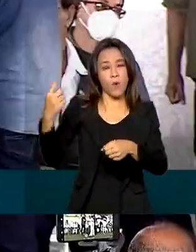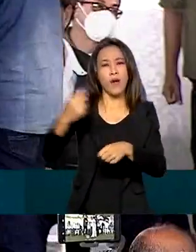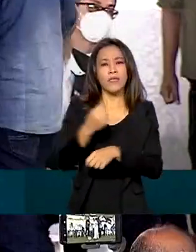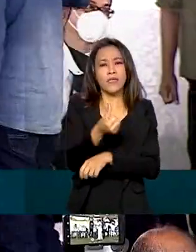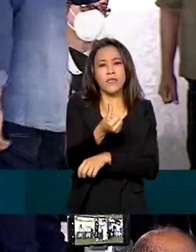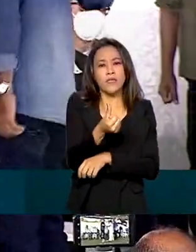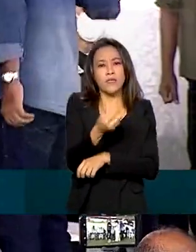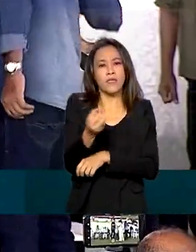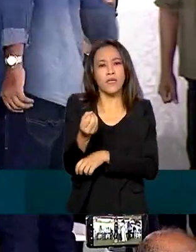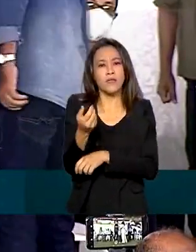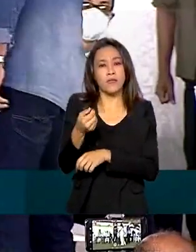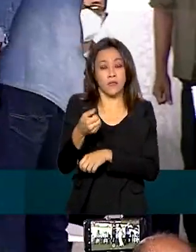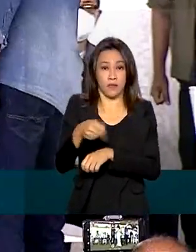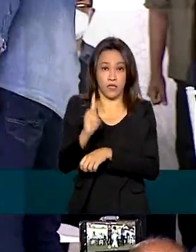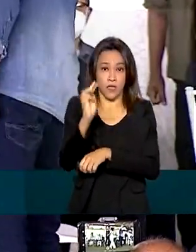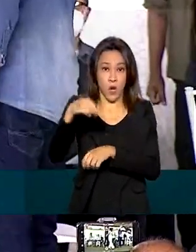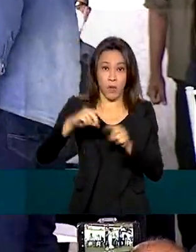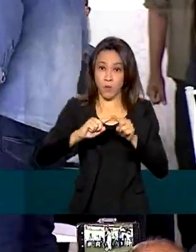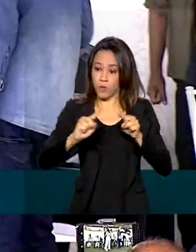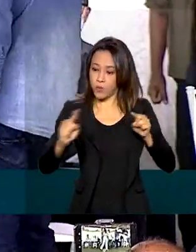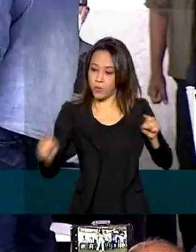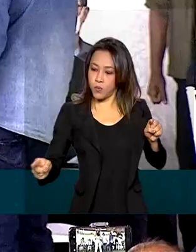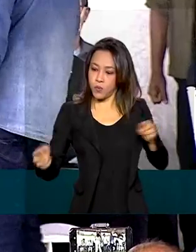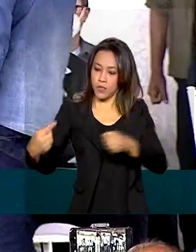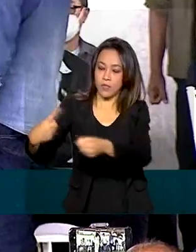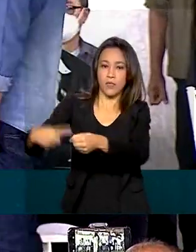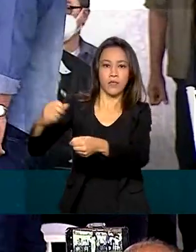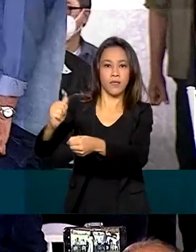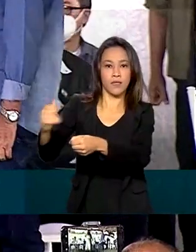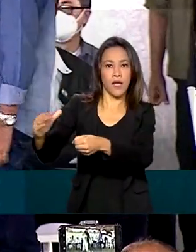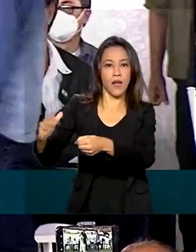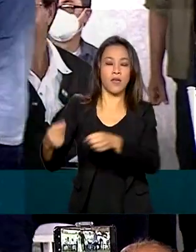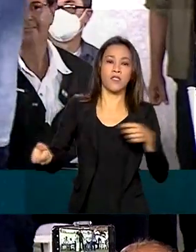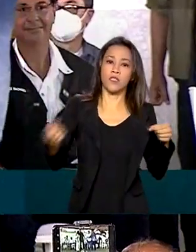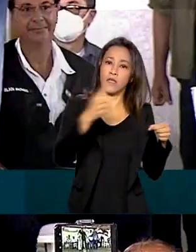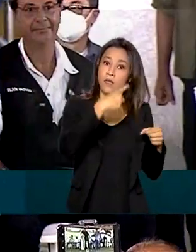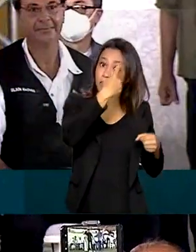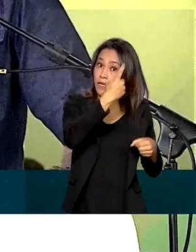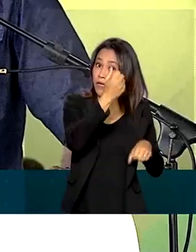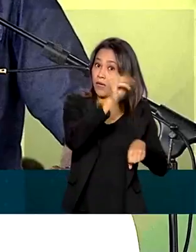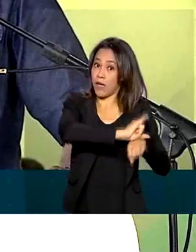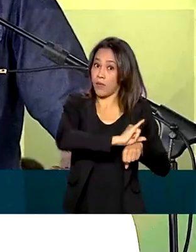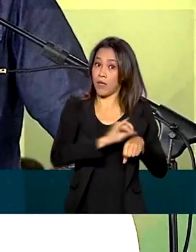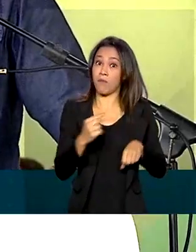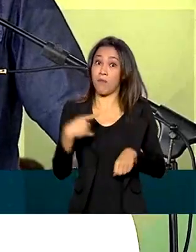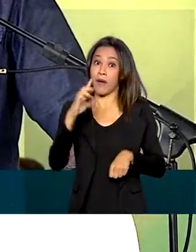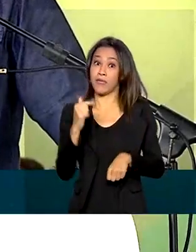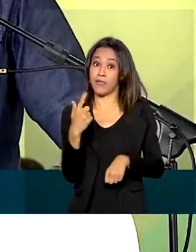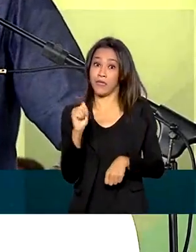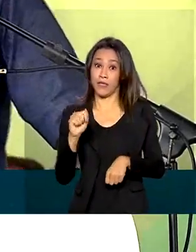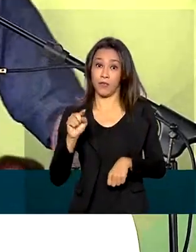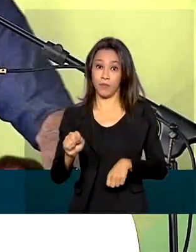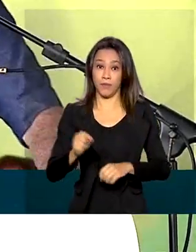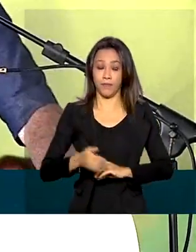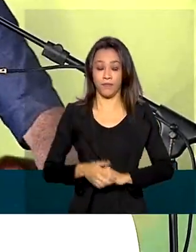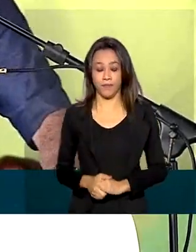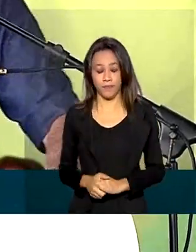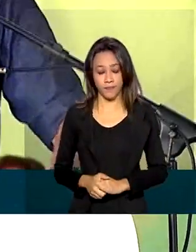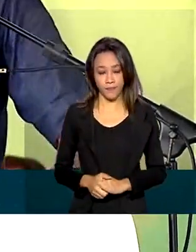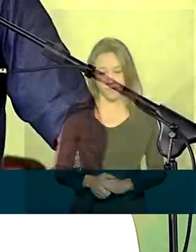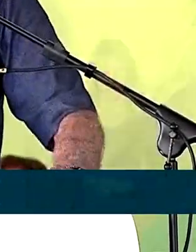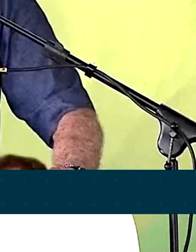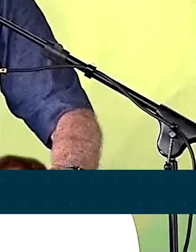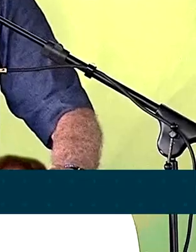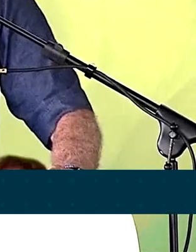capital São Luís, para entrega de mais de 17 mil títulos rurais. E você, podendo produzir na sua terra,